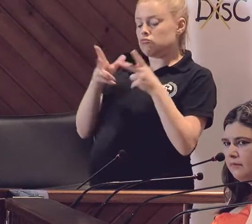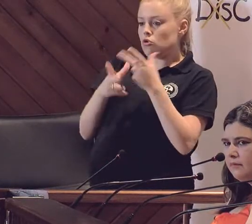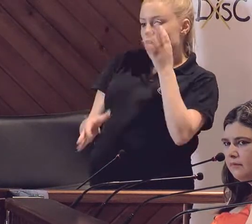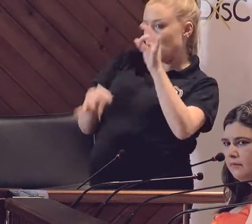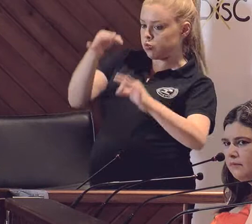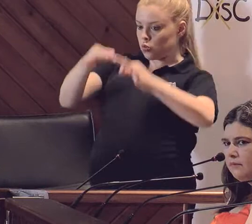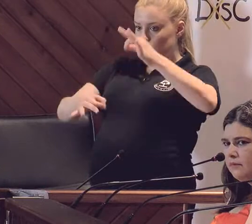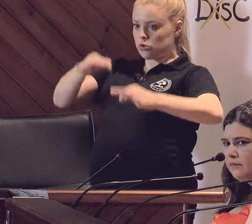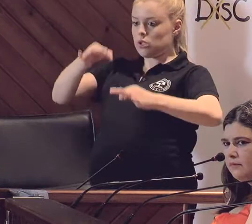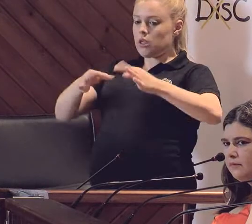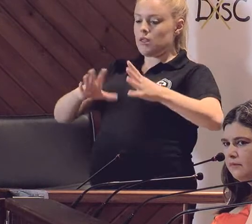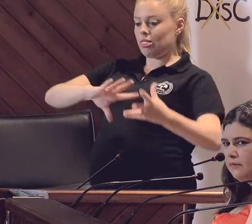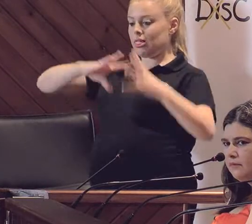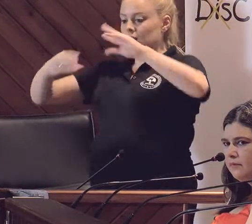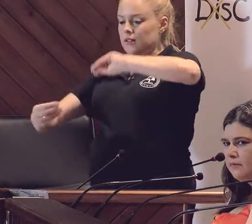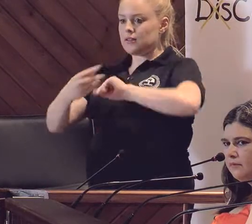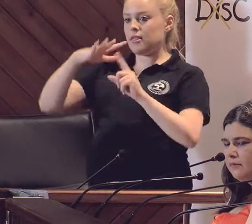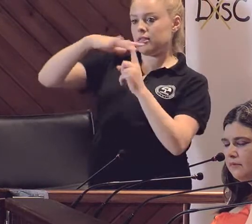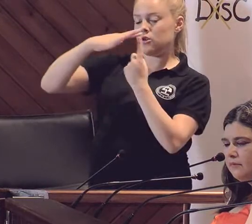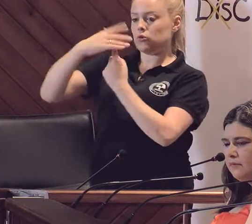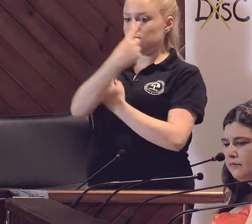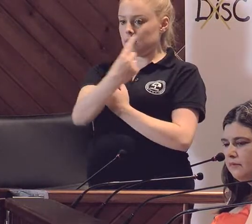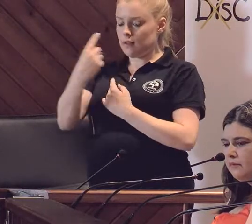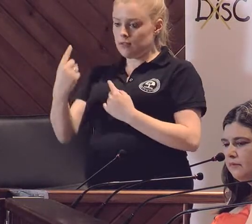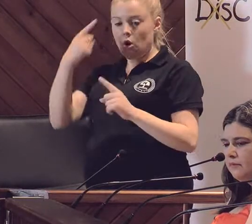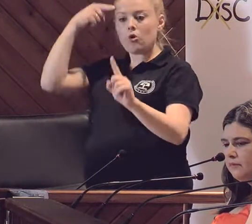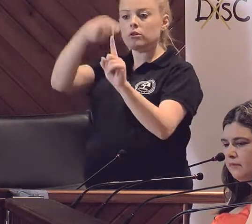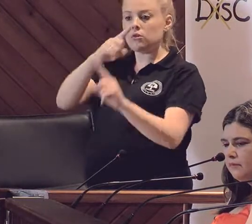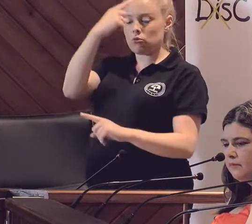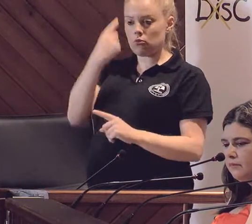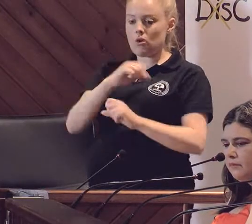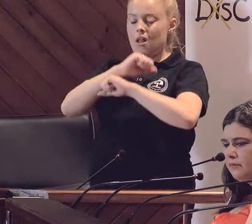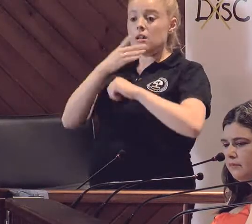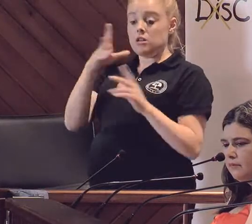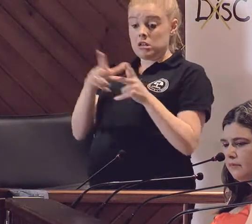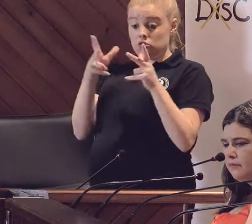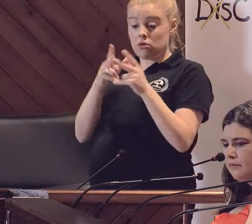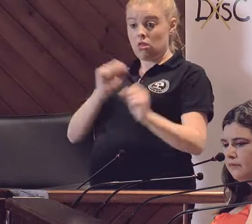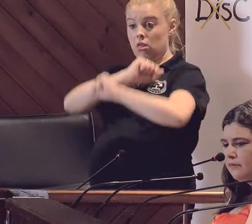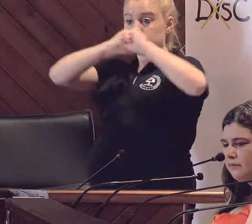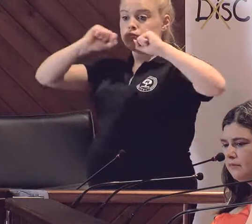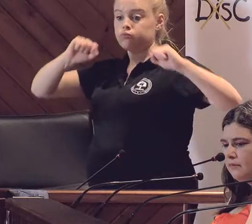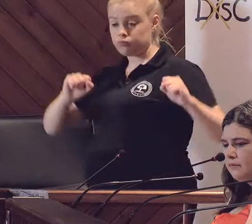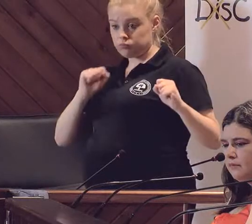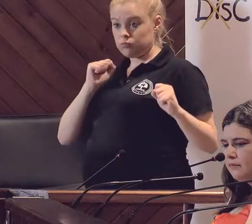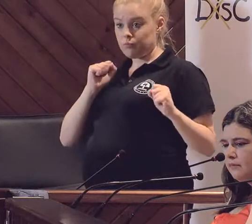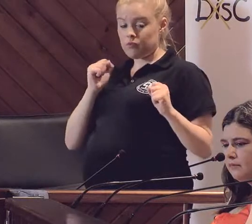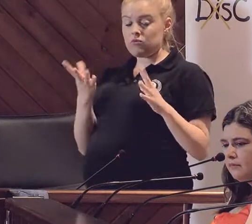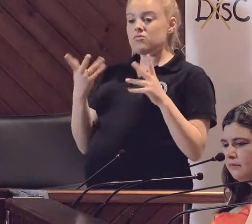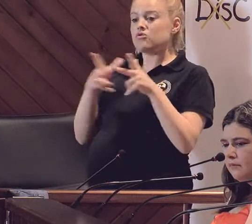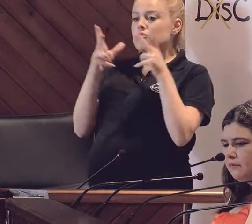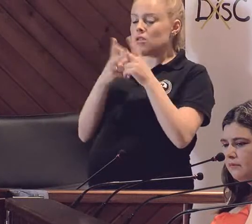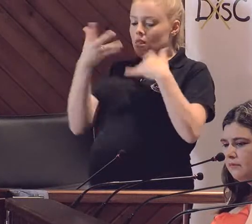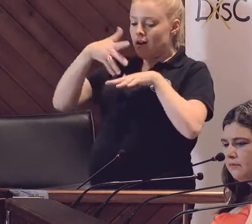justa y adecuada a las circunstancias de cada persona. Tenemos un reto, el envejecimiento de la sociedad, en una sociedad inclusiva,